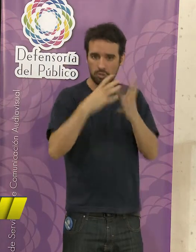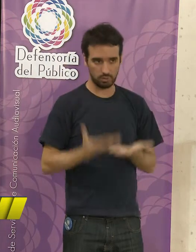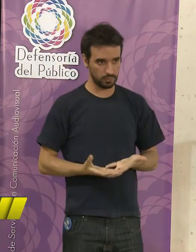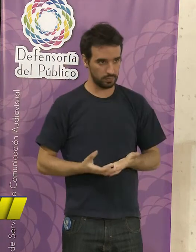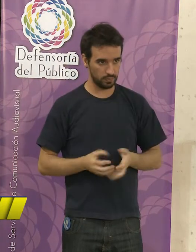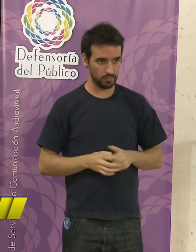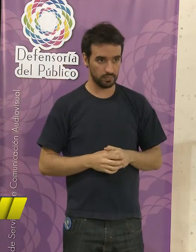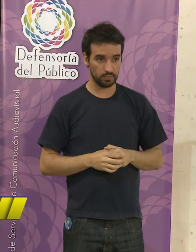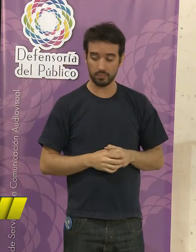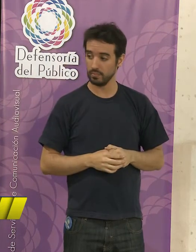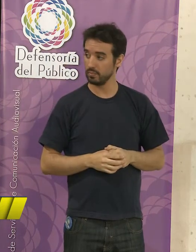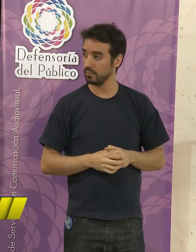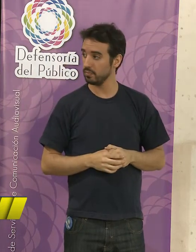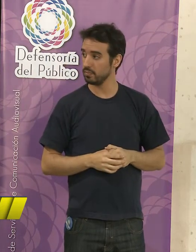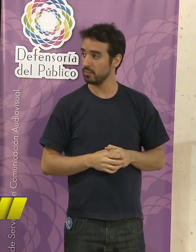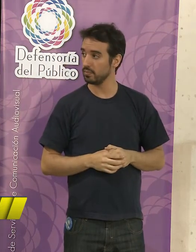finalizar este debate,